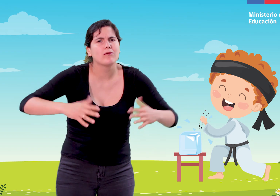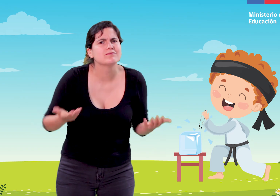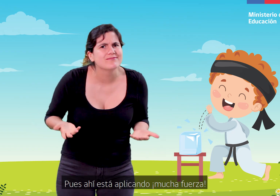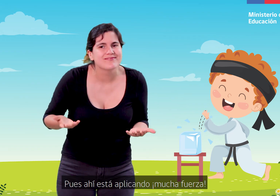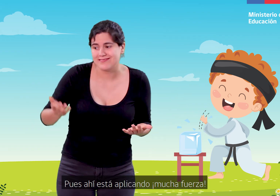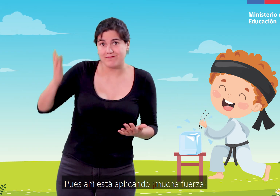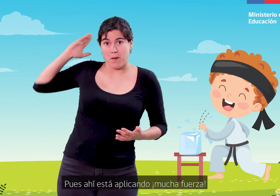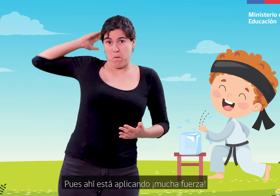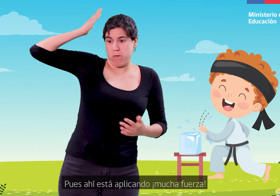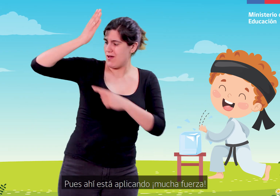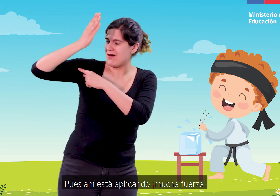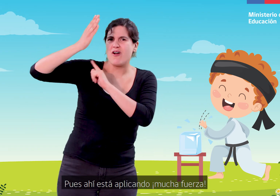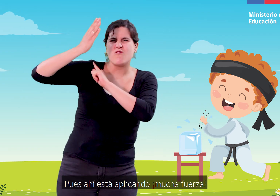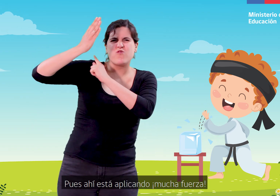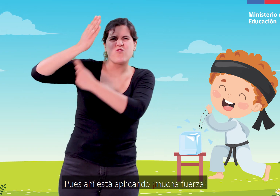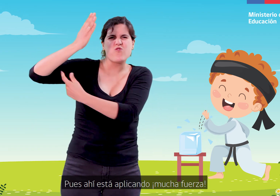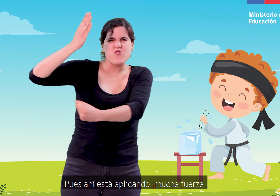Pues ahí está aplicando mucha fuerza.